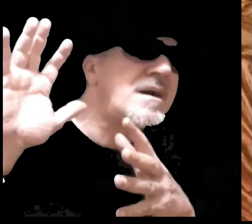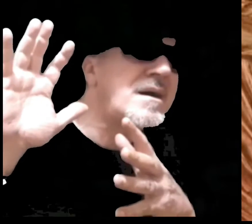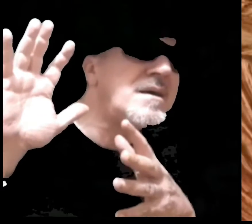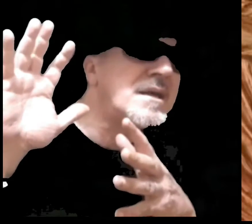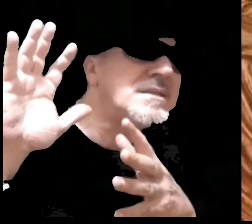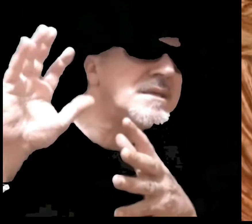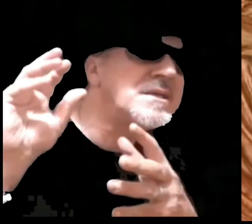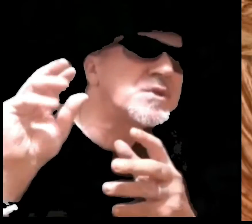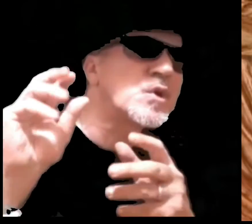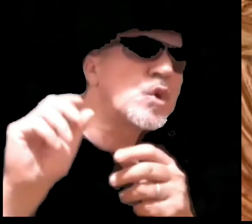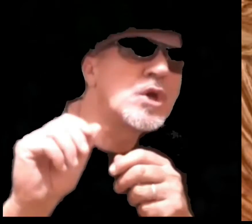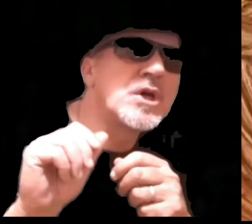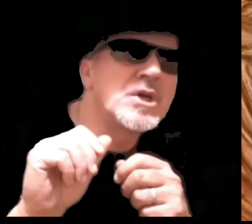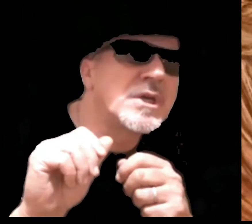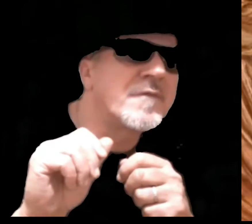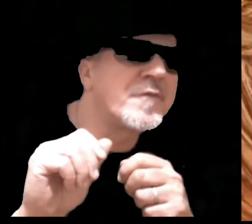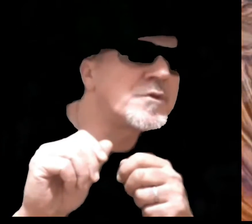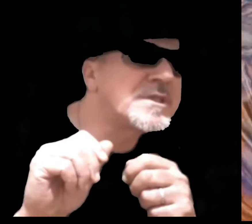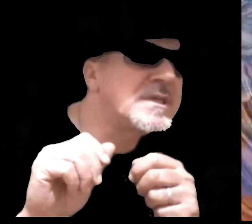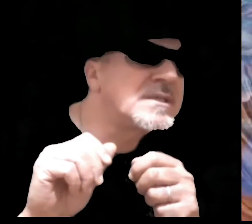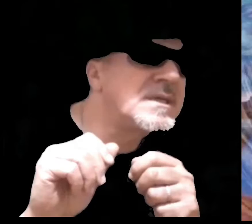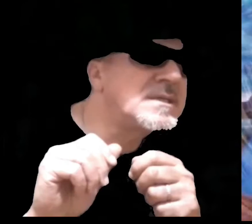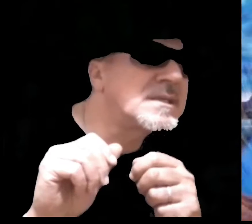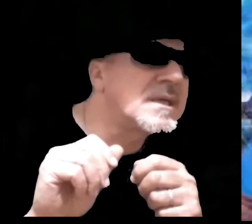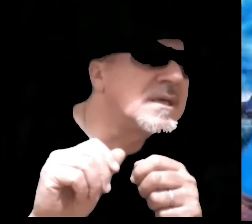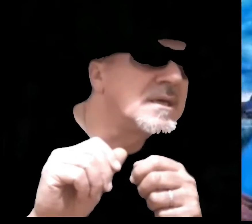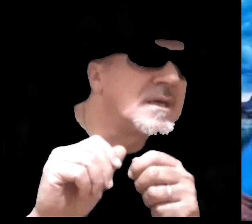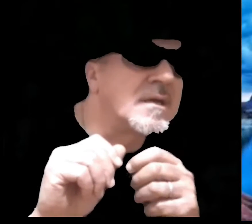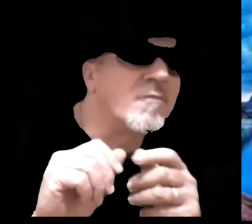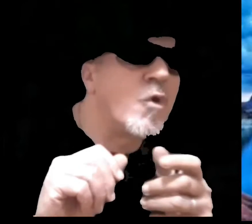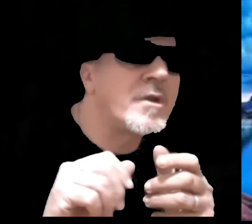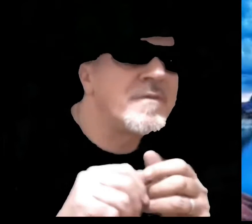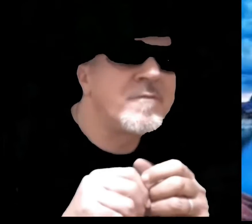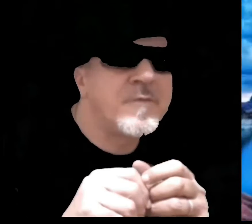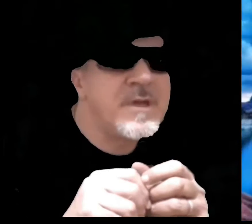paradiso che forse esiste.